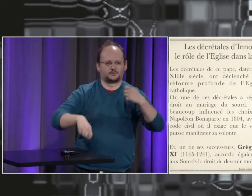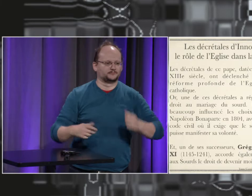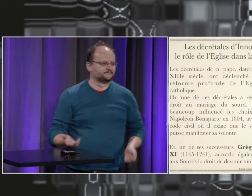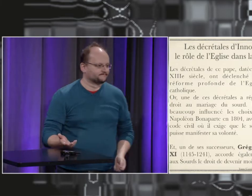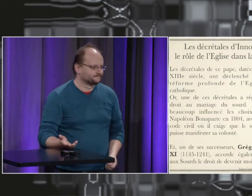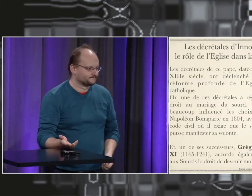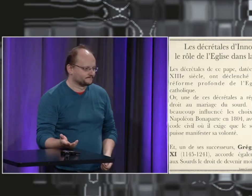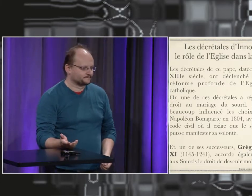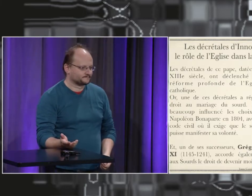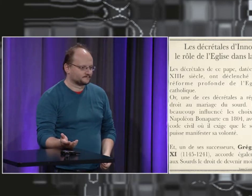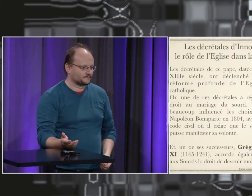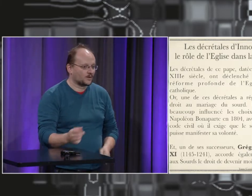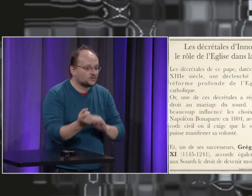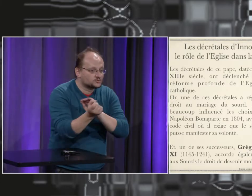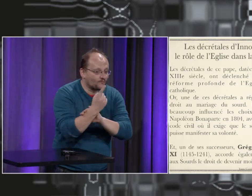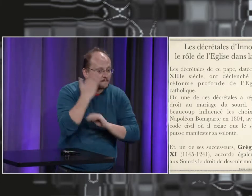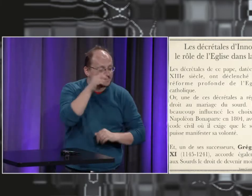mariage autorise le mariage chez les personnes sourdes